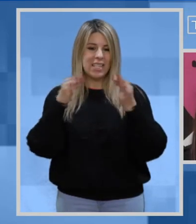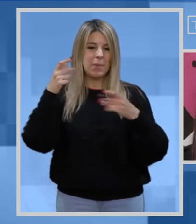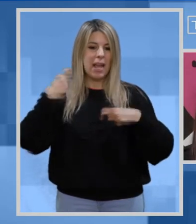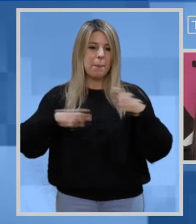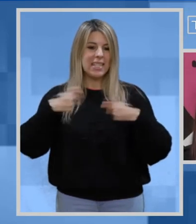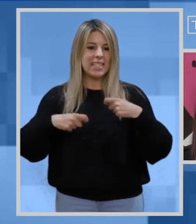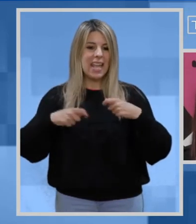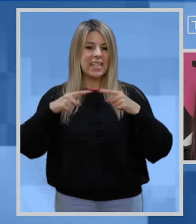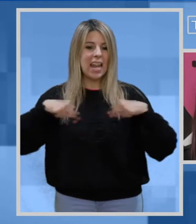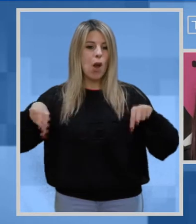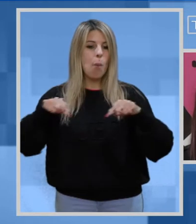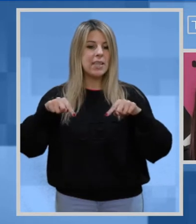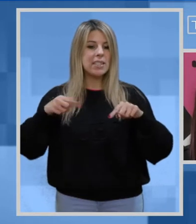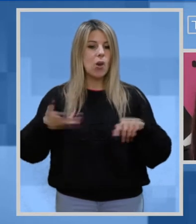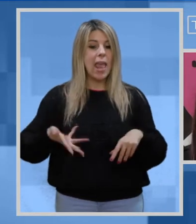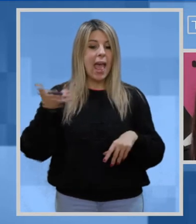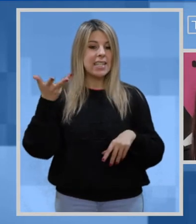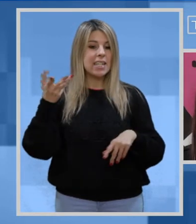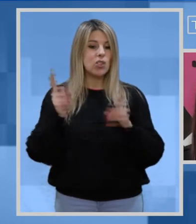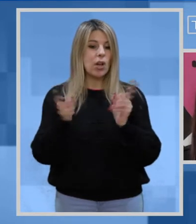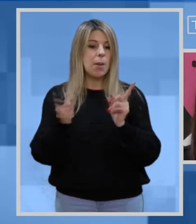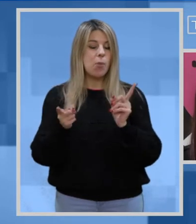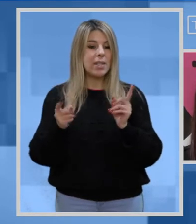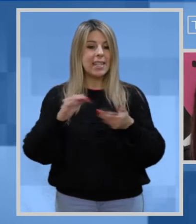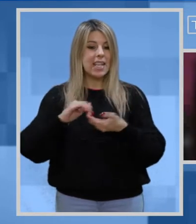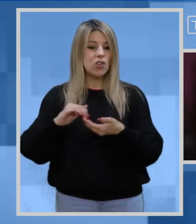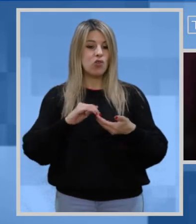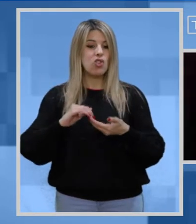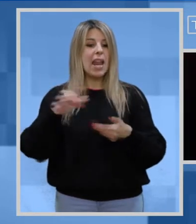Assessore alle politiche sociali Laura Celletti